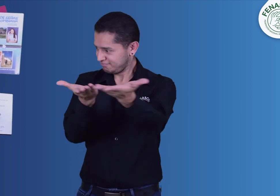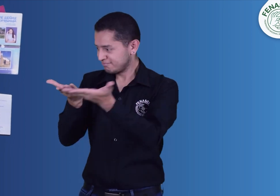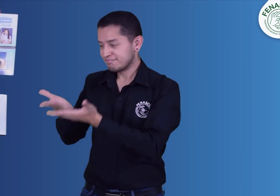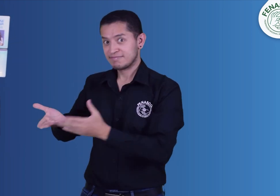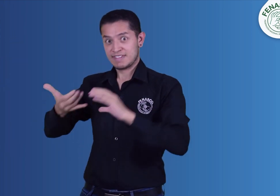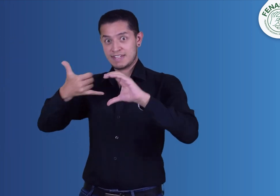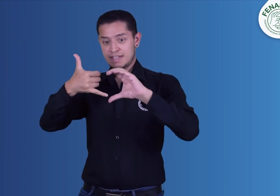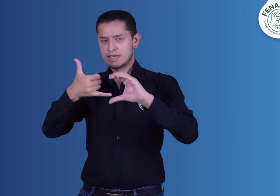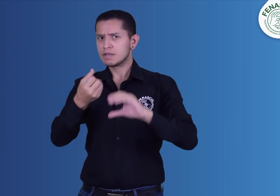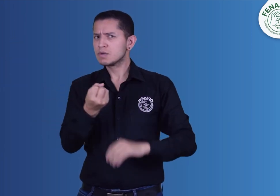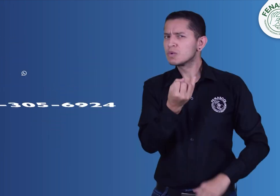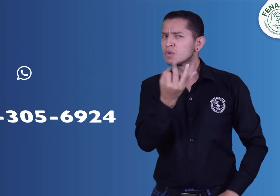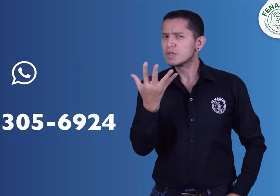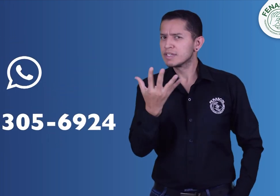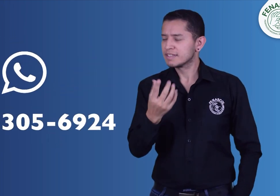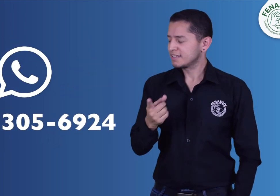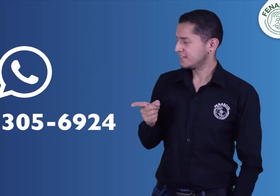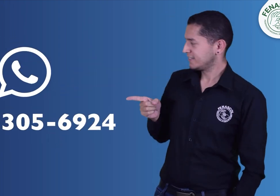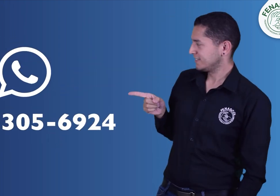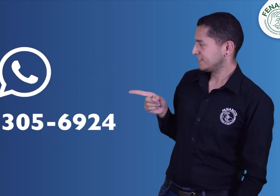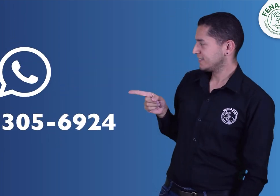Comunícate vía WhatsApp al siguiente número